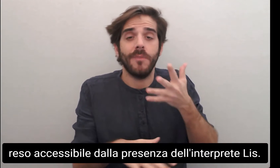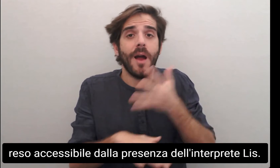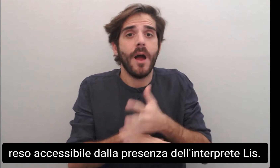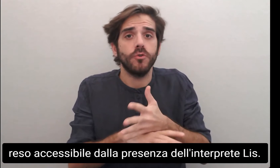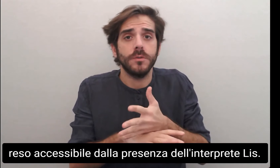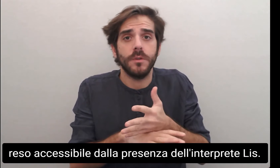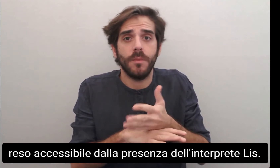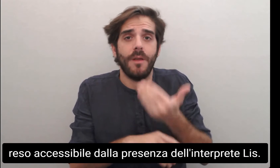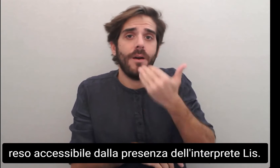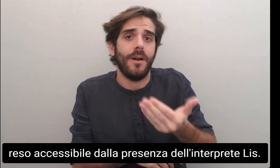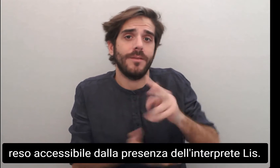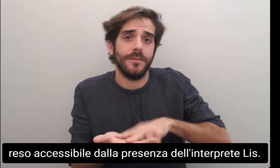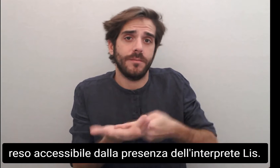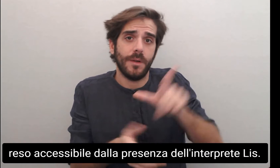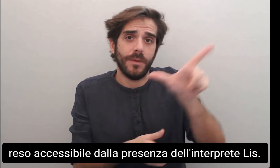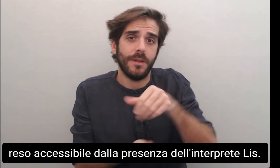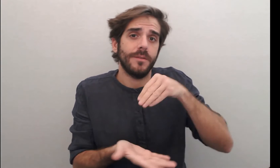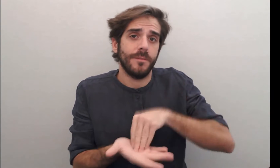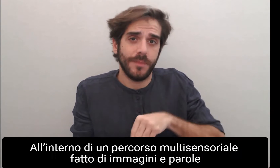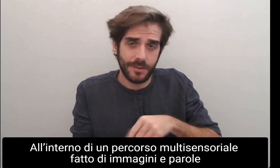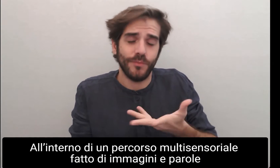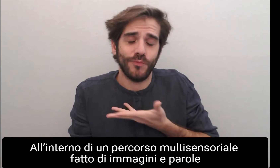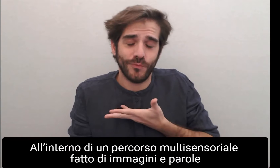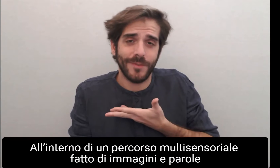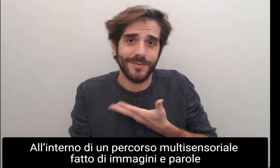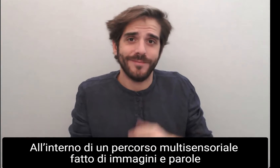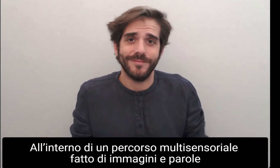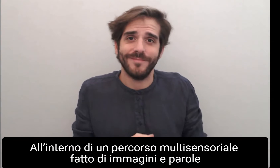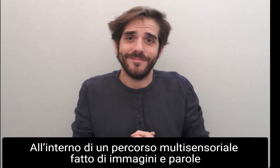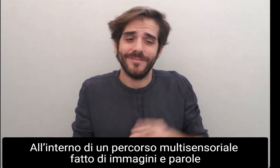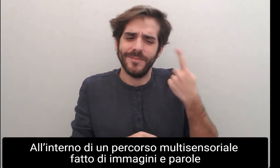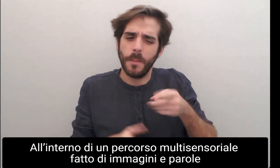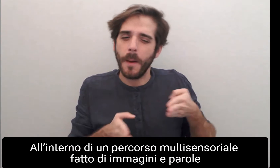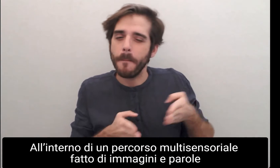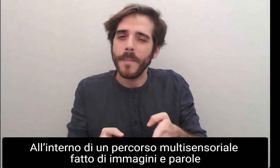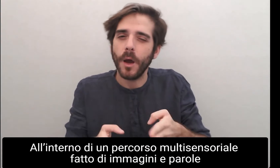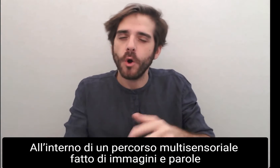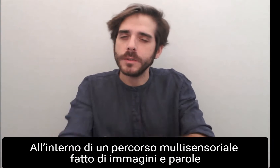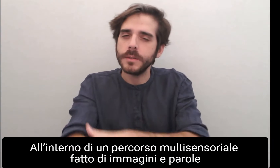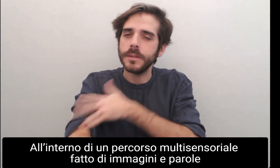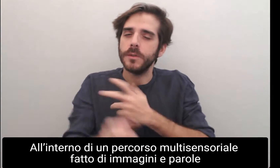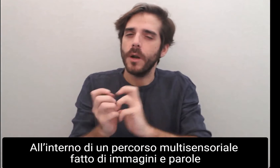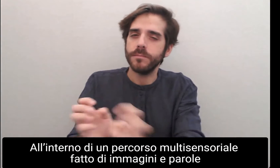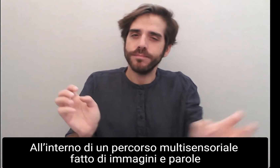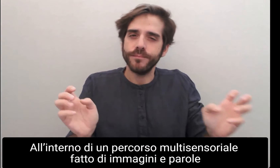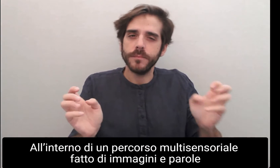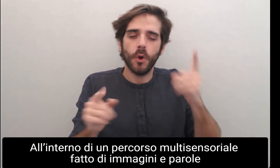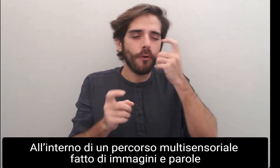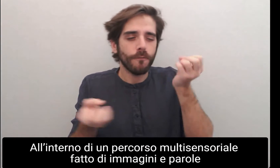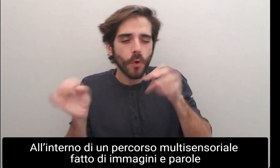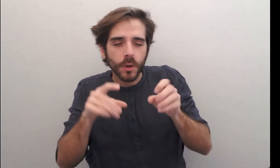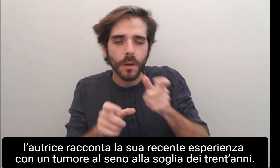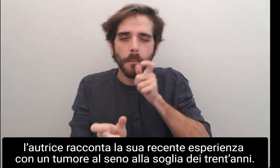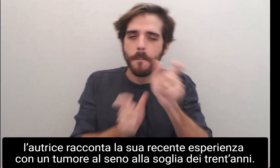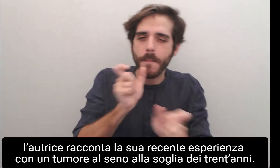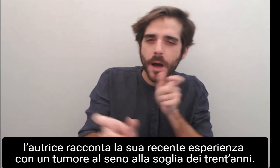presenza di un interprete lisse. All'interno di un percorso multisensoriale fatto di immagini e parole, l'autrice